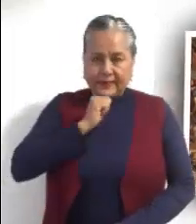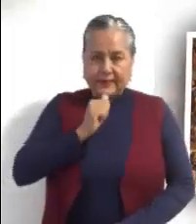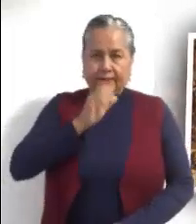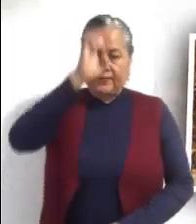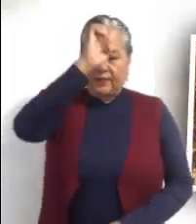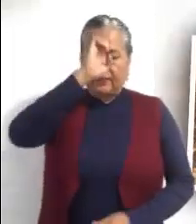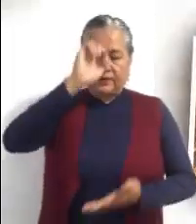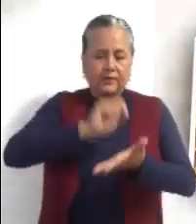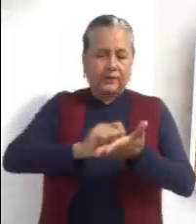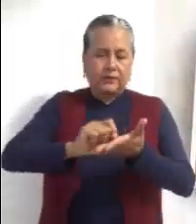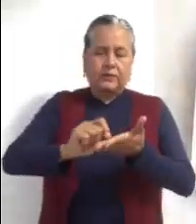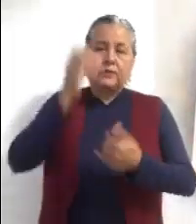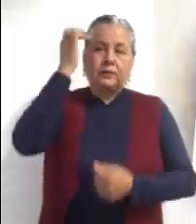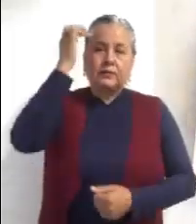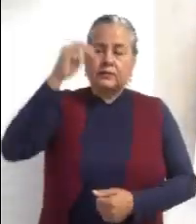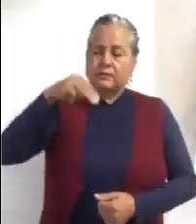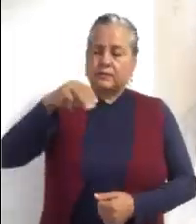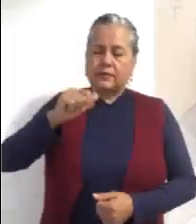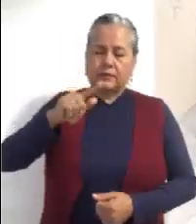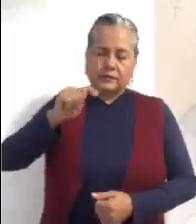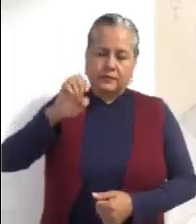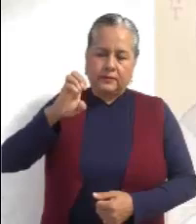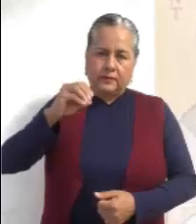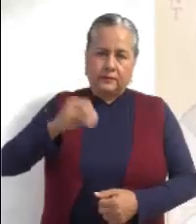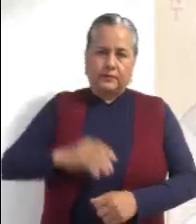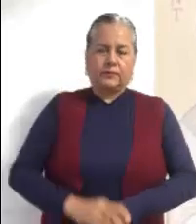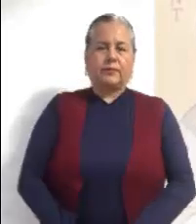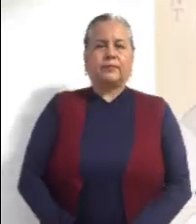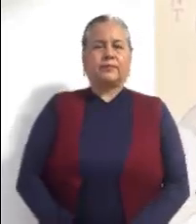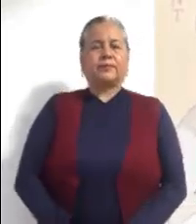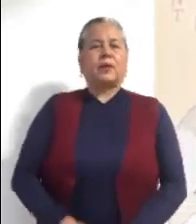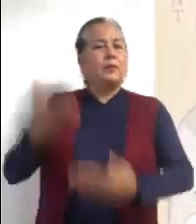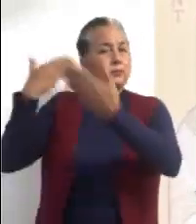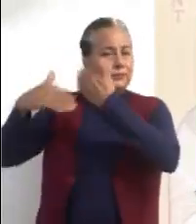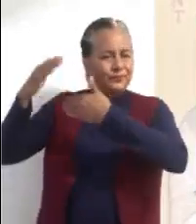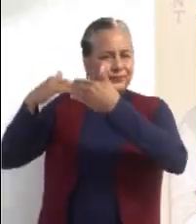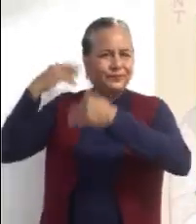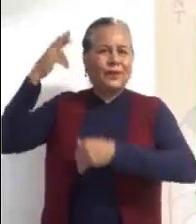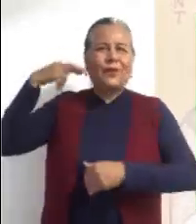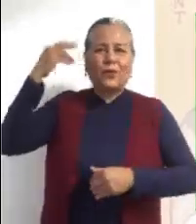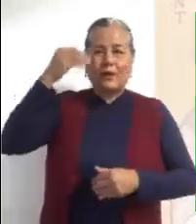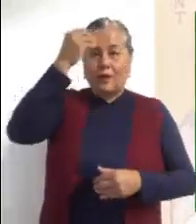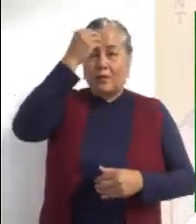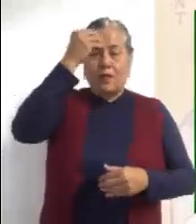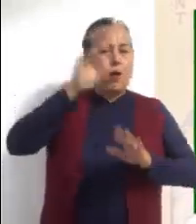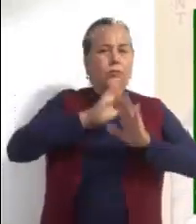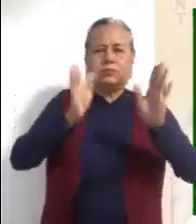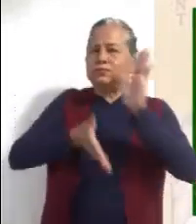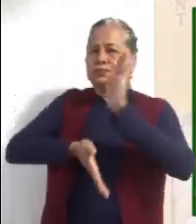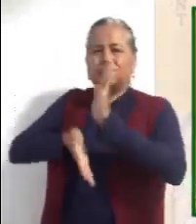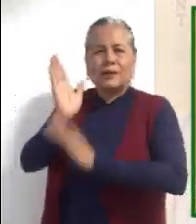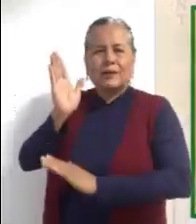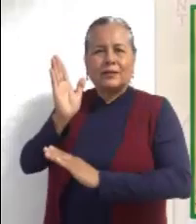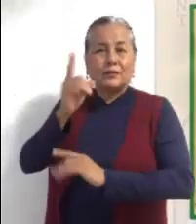según San Mateo, capítulo 2, versículos del 13 al 18 Después de que los magos partieron de Belén,